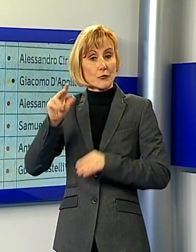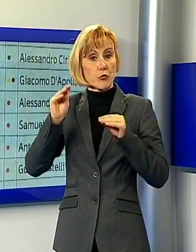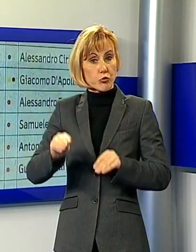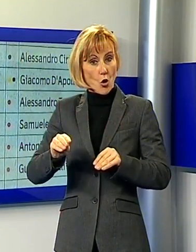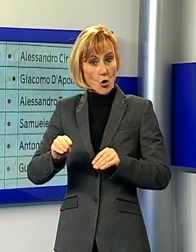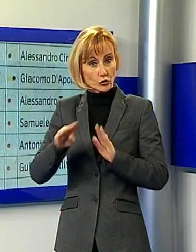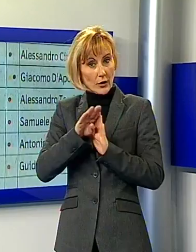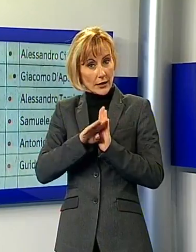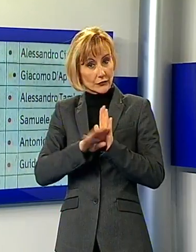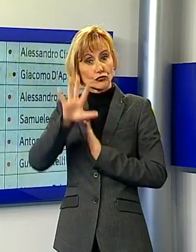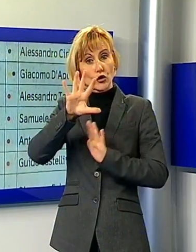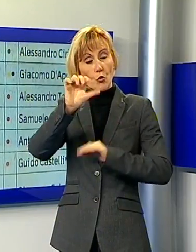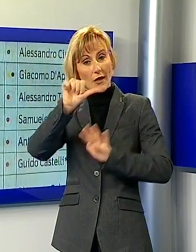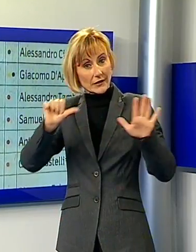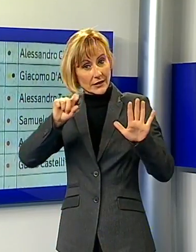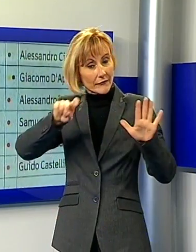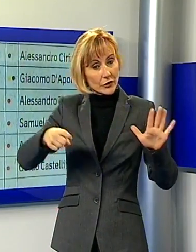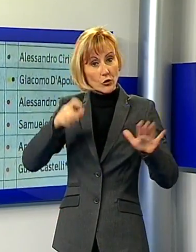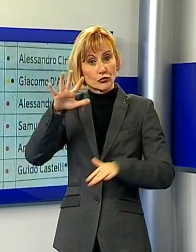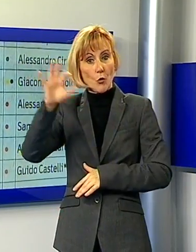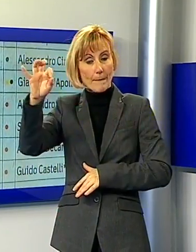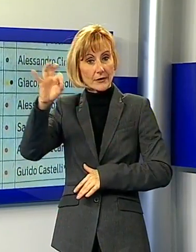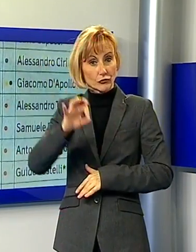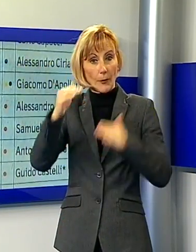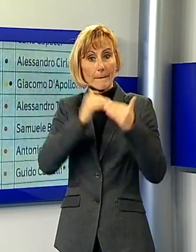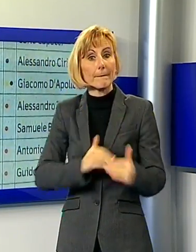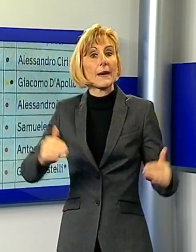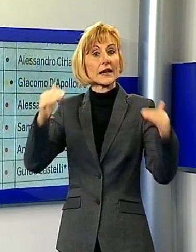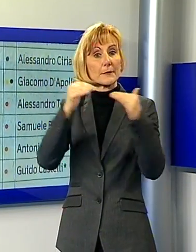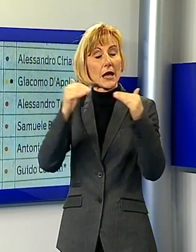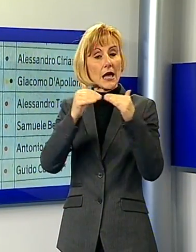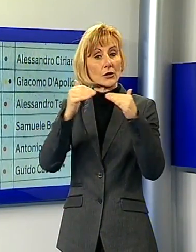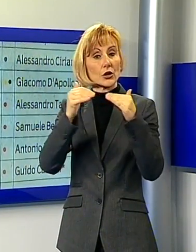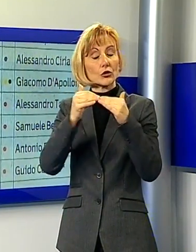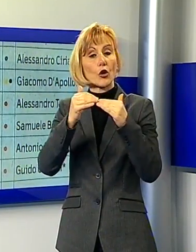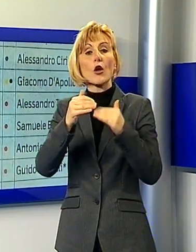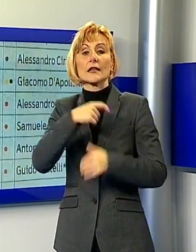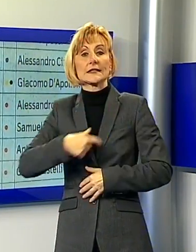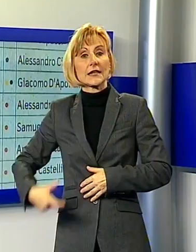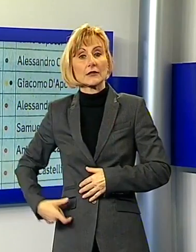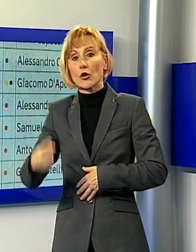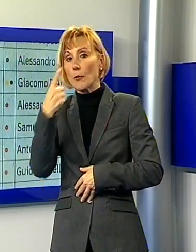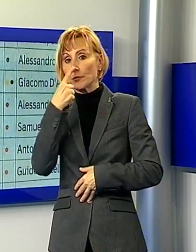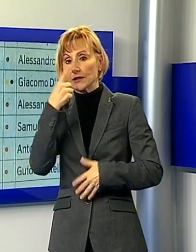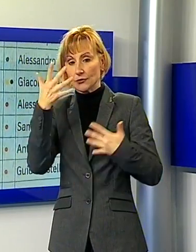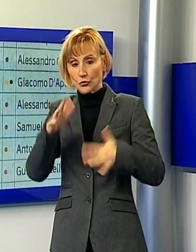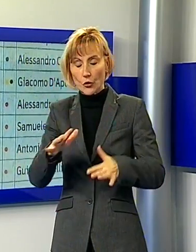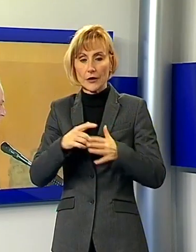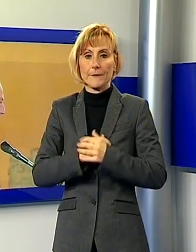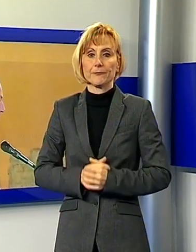% di gradimento, a pari merito con un altro sindaco toscano, Samuele Bertinelli di Pistoia. Come detto quindi, è